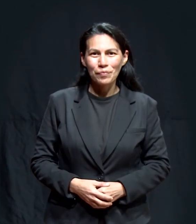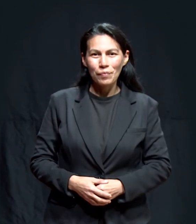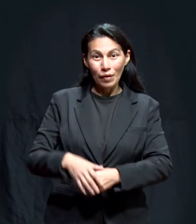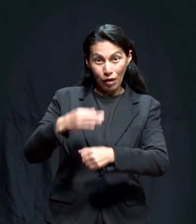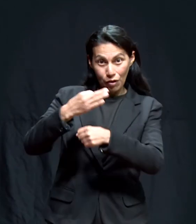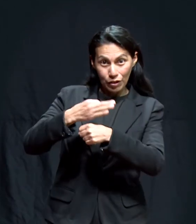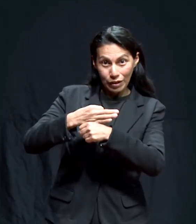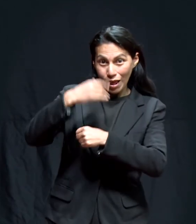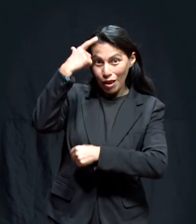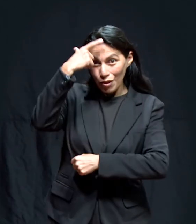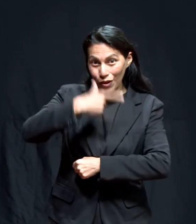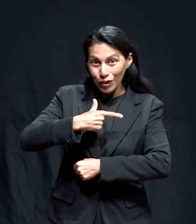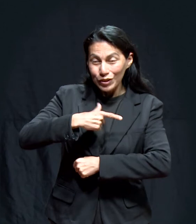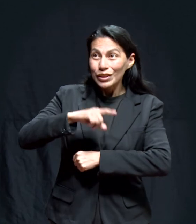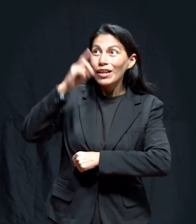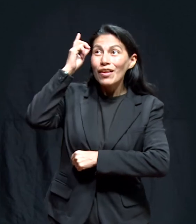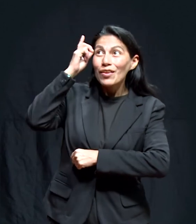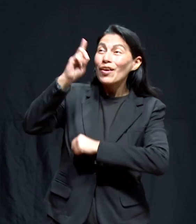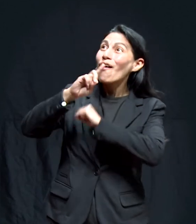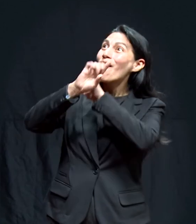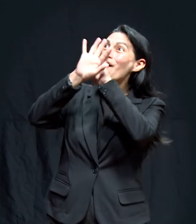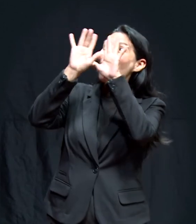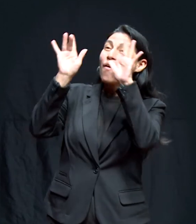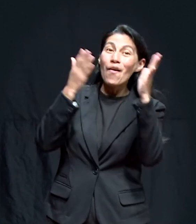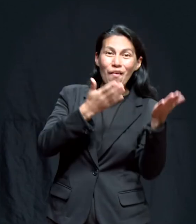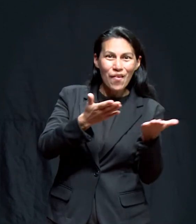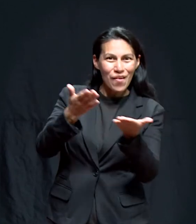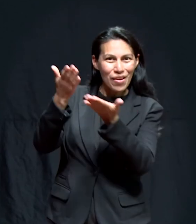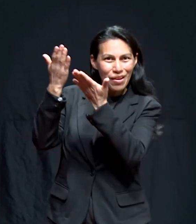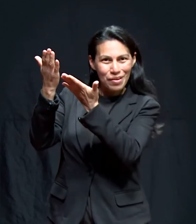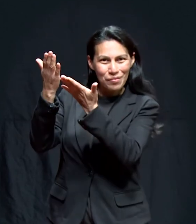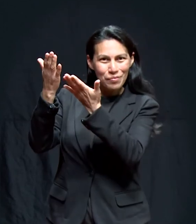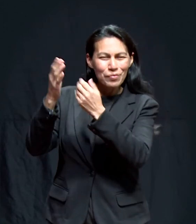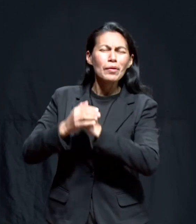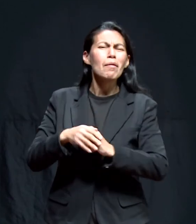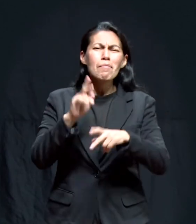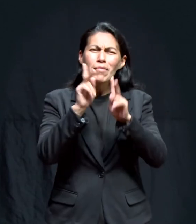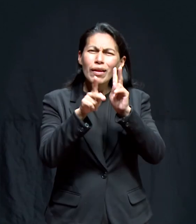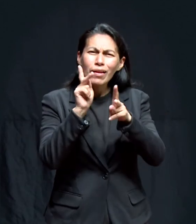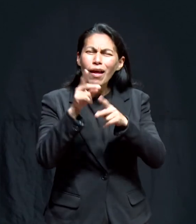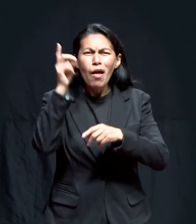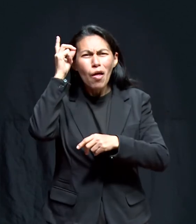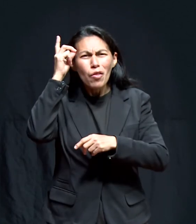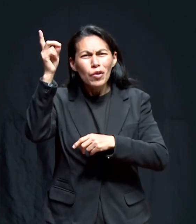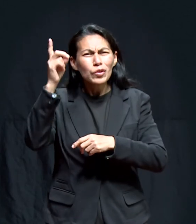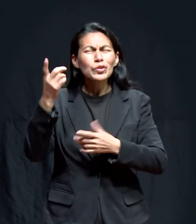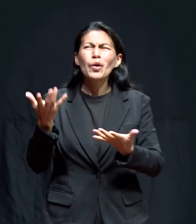noche vamos a darle gloria a Dios, platicando del poder de la oración.